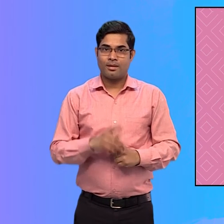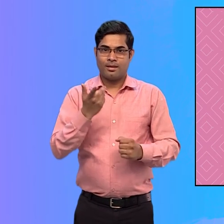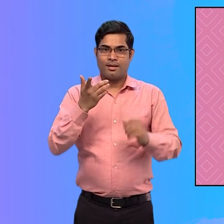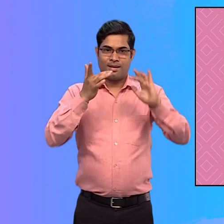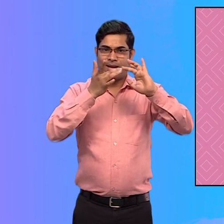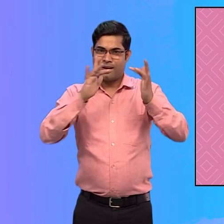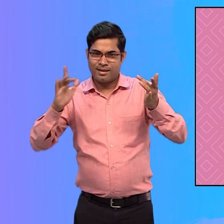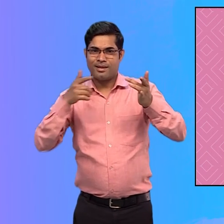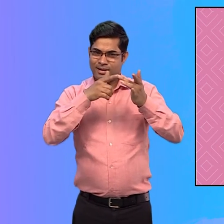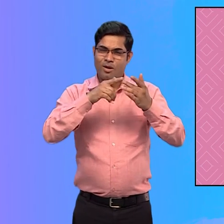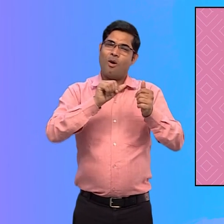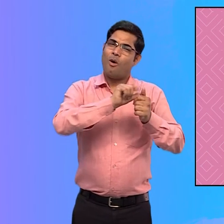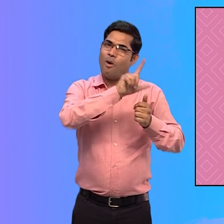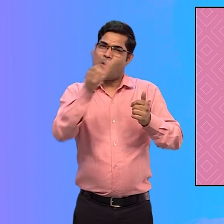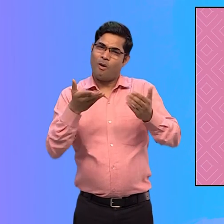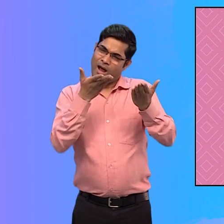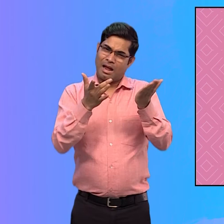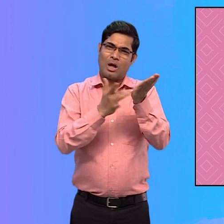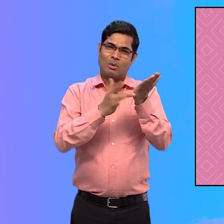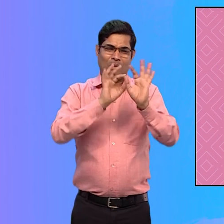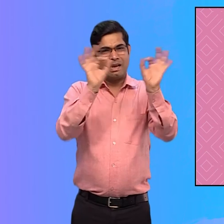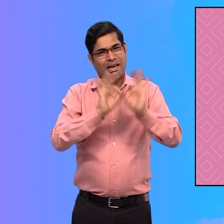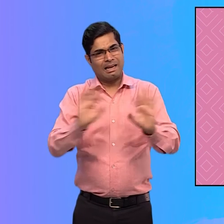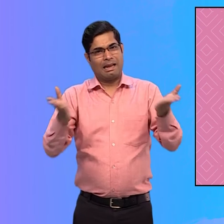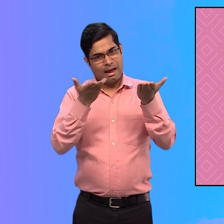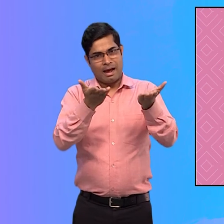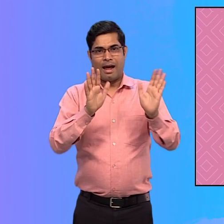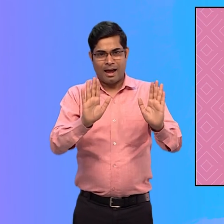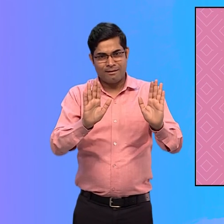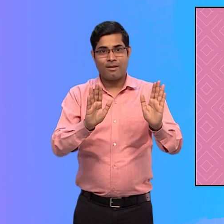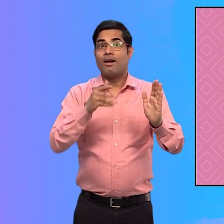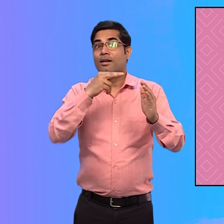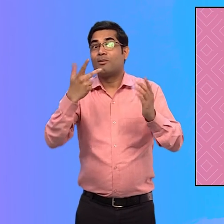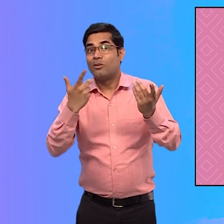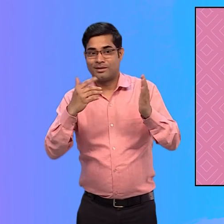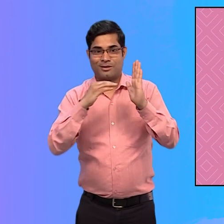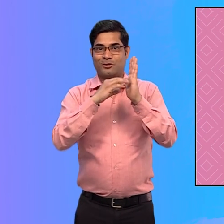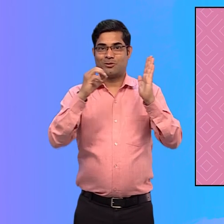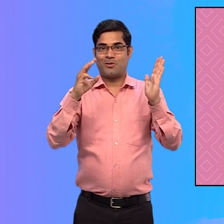अधिकांश वेब ब्राउजर में ये सुविधा जूम सुविधा के रूप में पाई जाती है